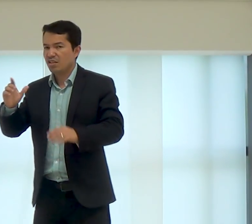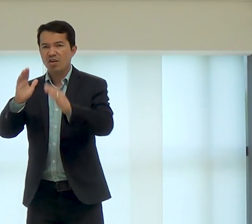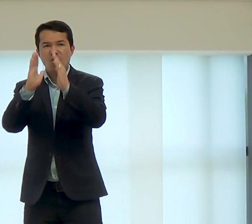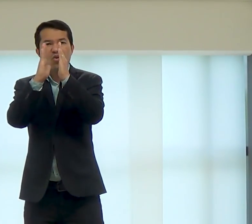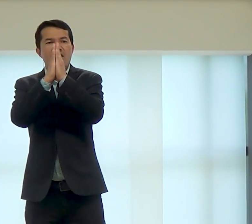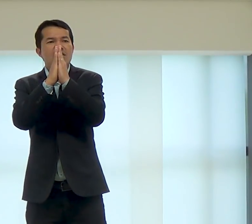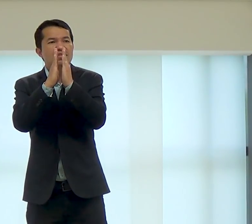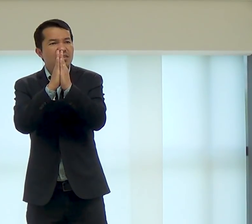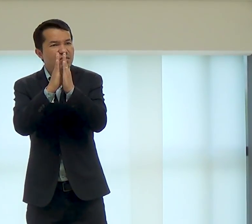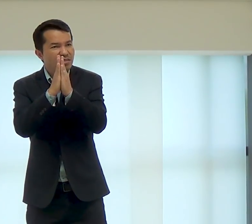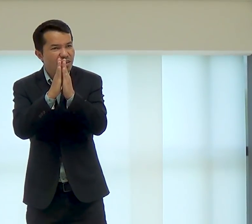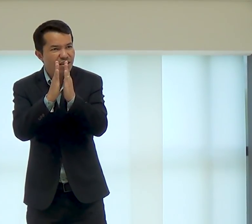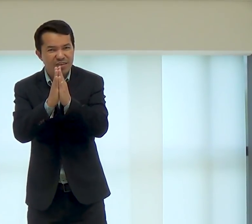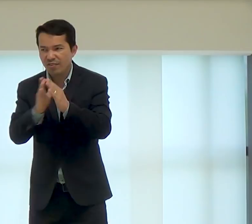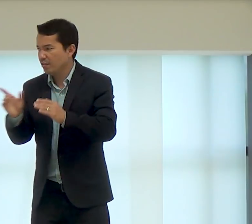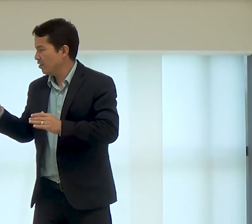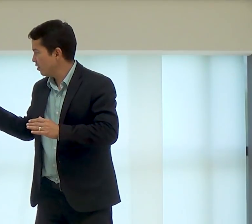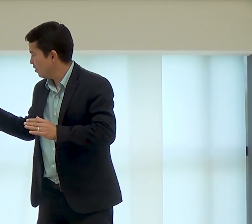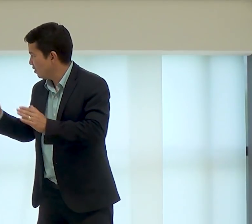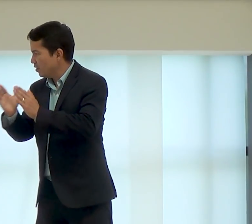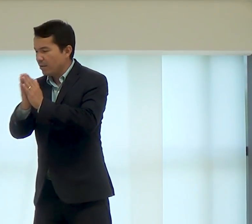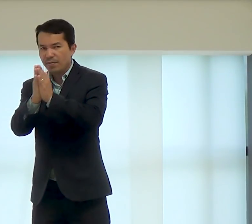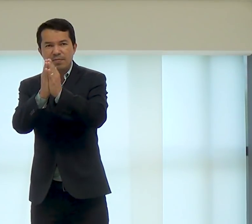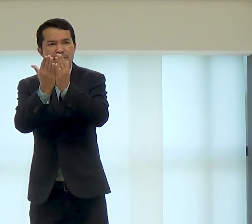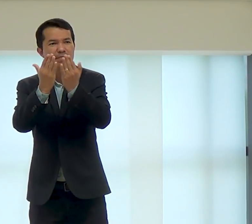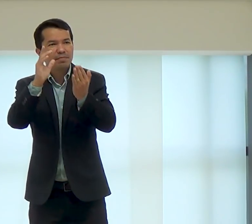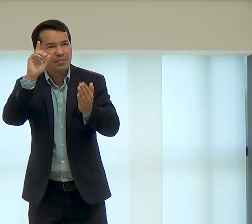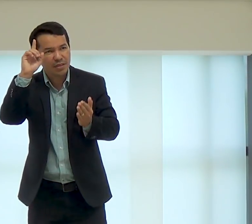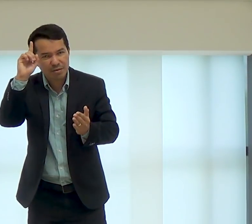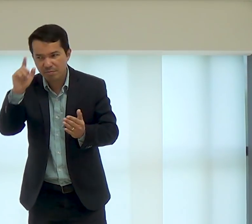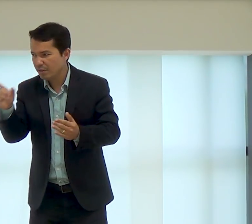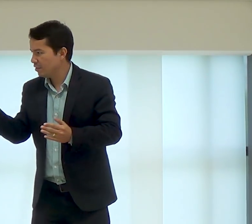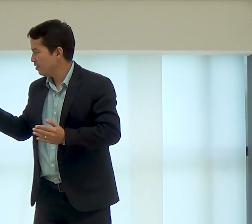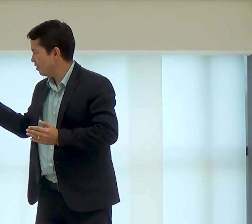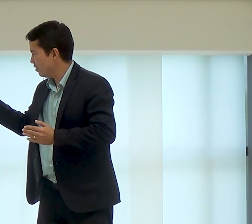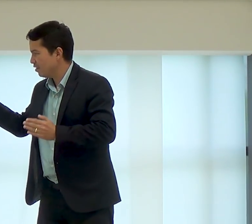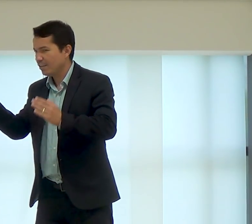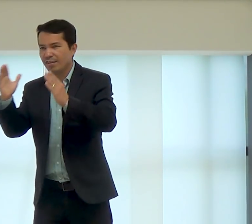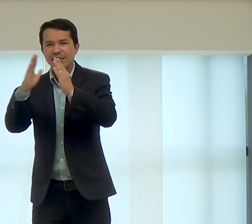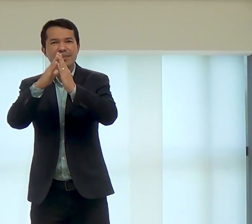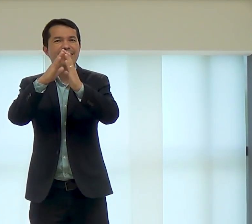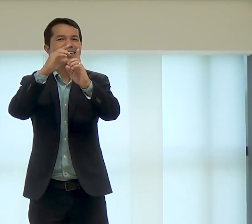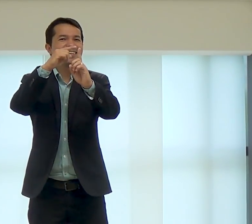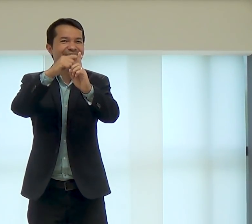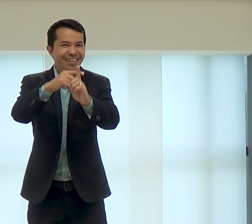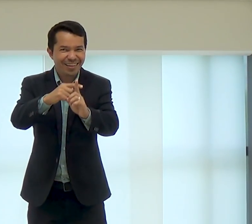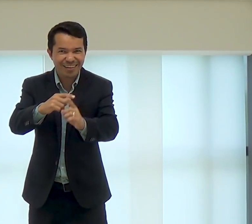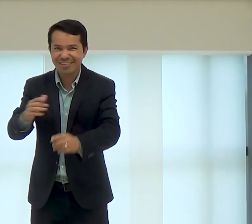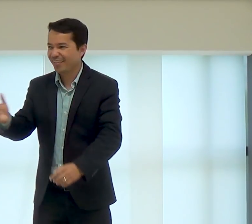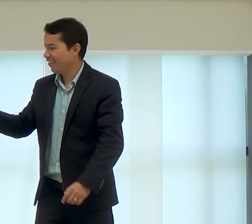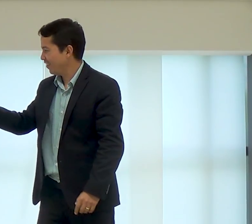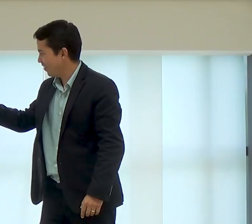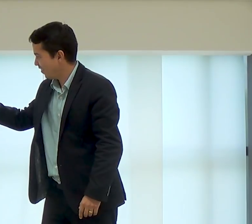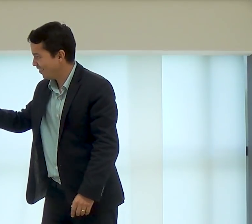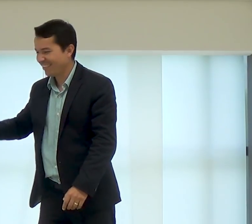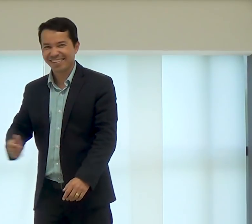veja lá, a oração, a leitura da Bíblia, e vir a